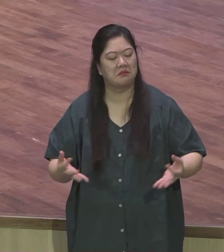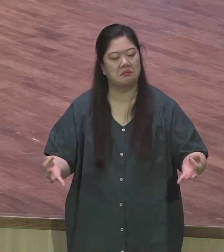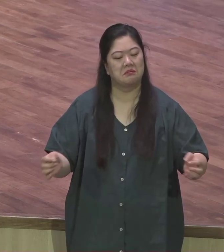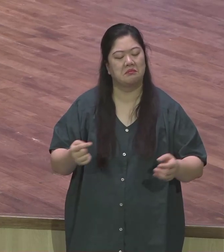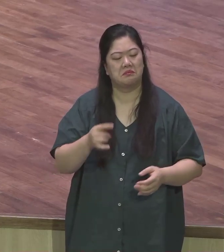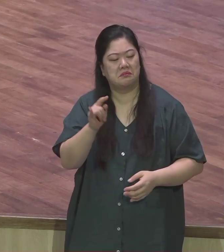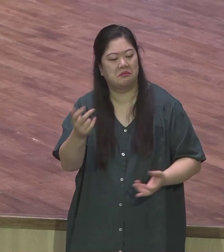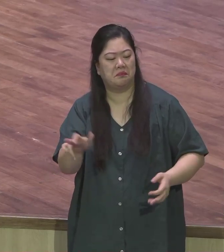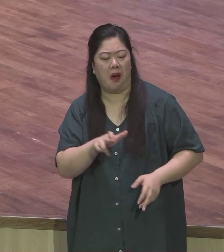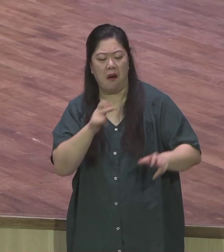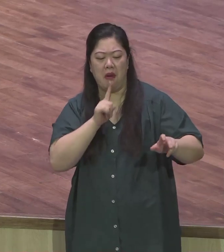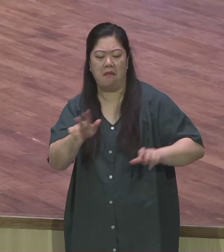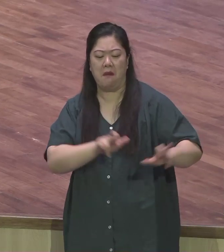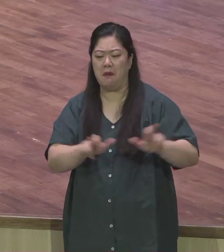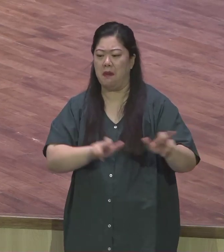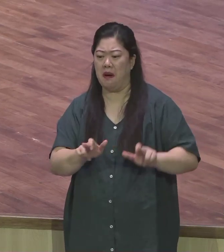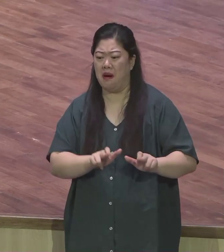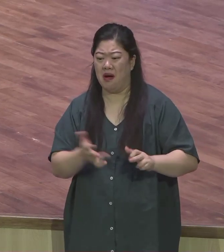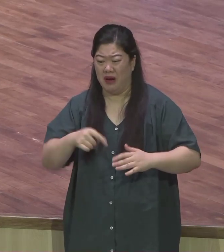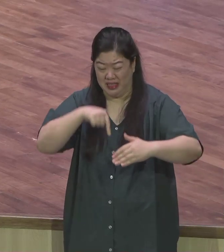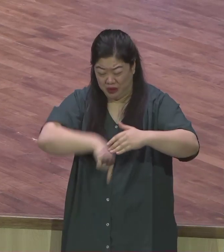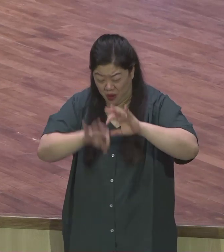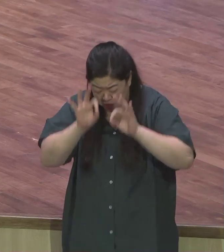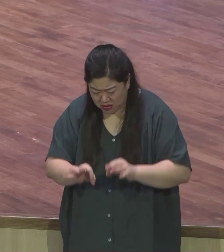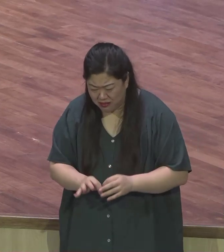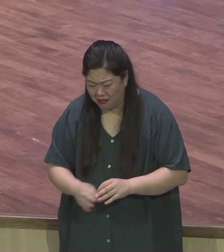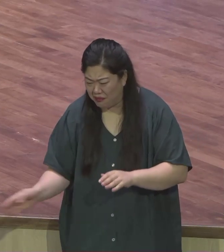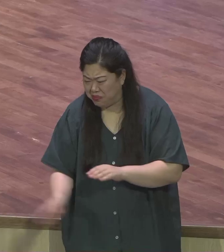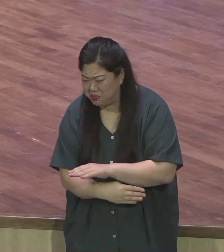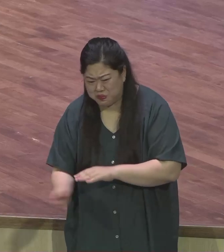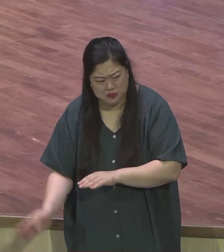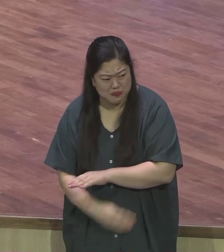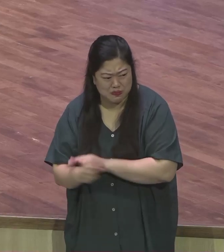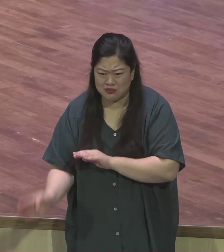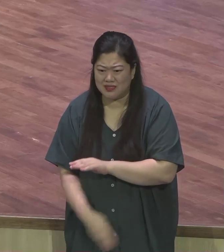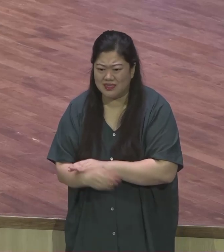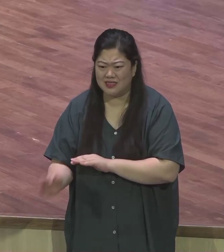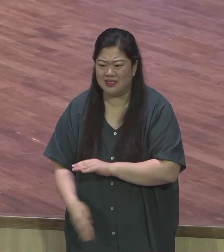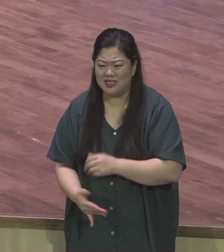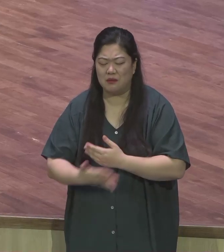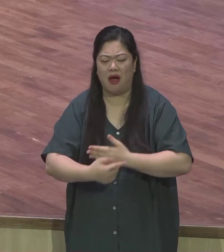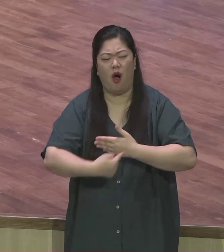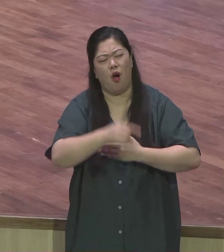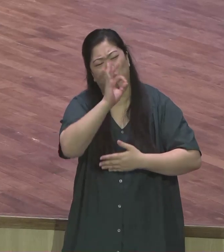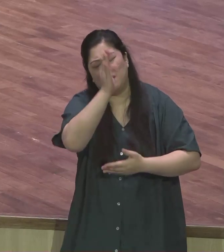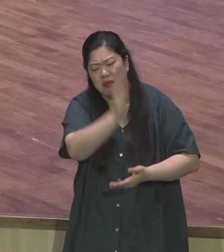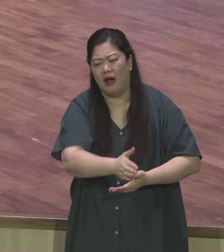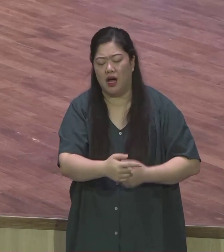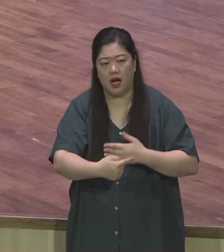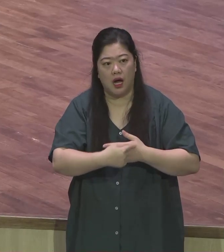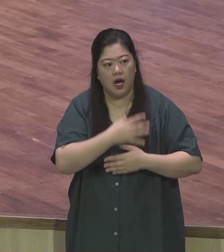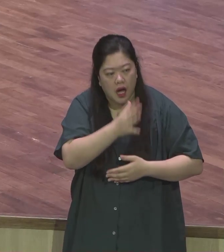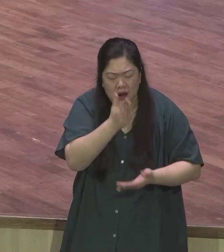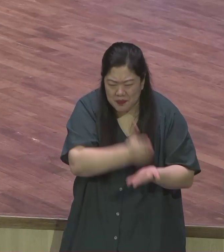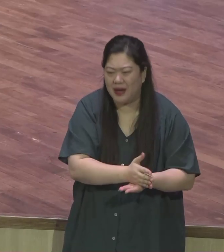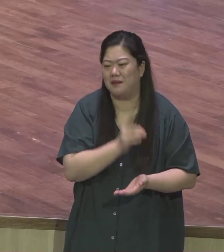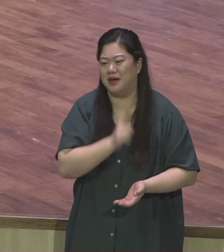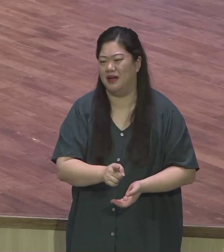외식의 누룩처럼 그들의 신앙과 삶에 퍼져 있고 다른 사람의 삶까지도 굉장히 발빠르게 영향을 주고 있다는